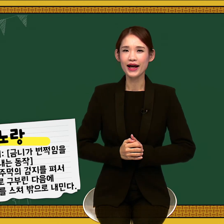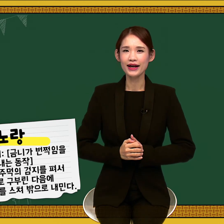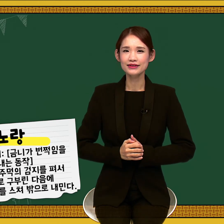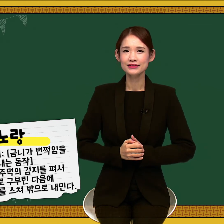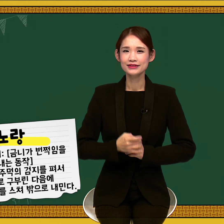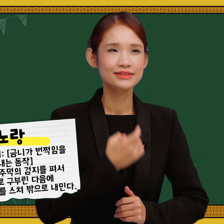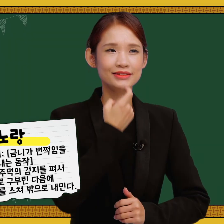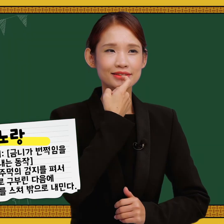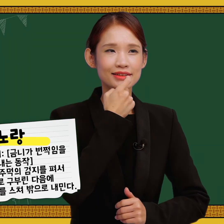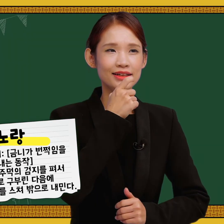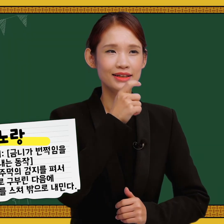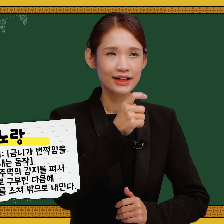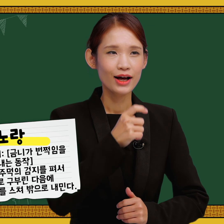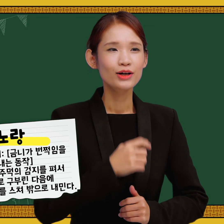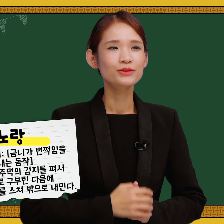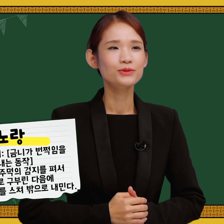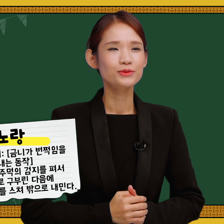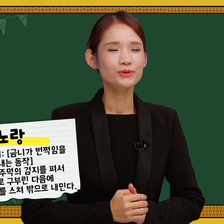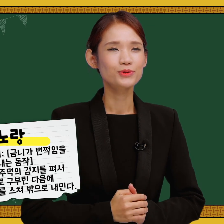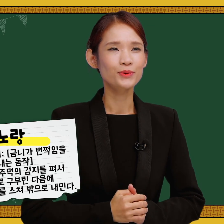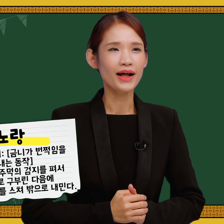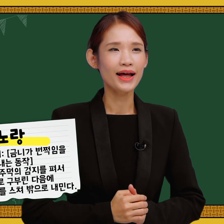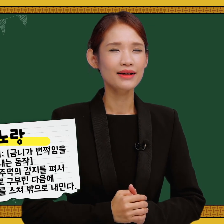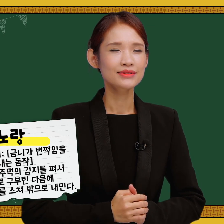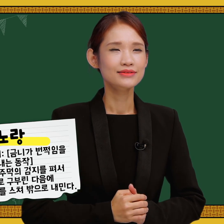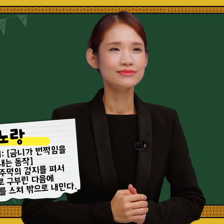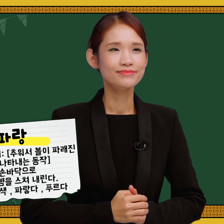노랑, 노랑 노랑